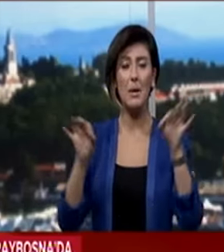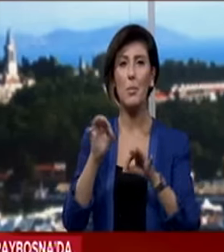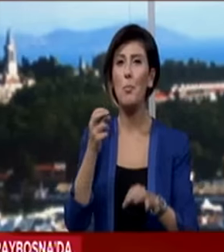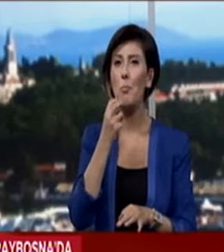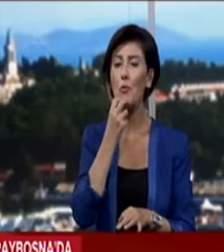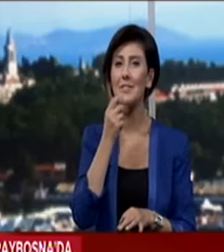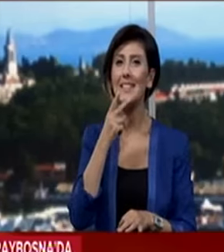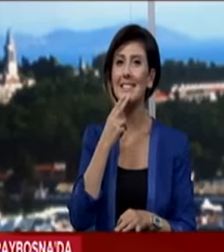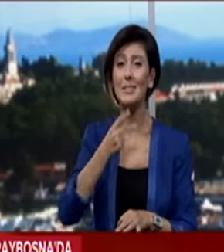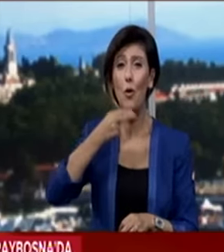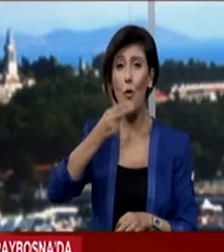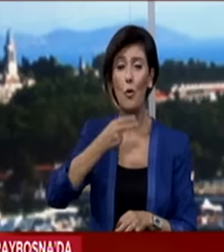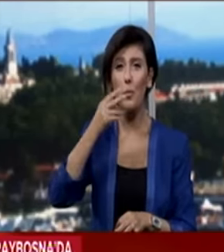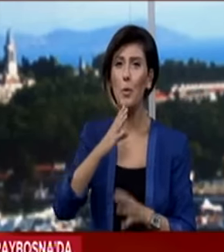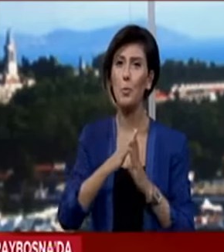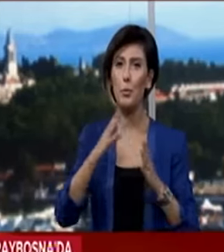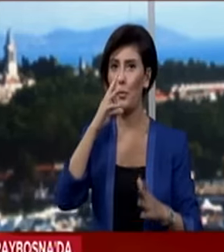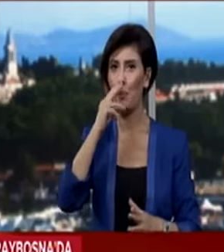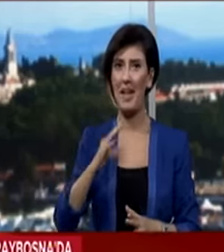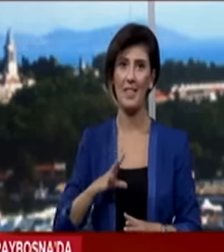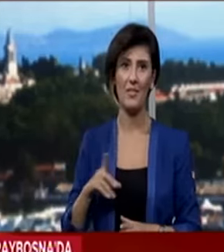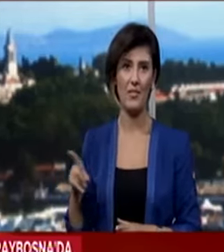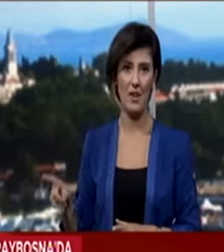boşnak bir kızın okuması ise büyük beyni aldı.